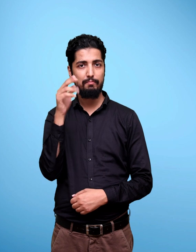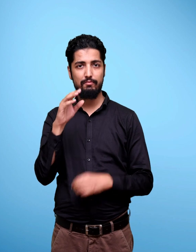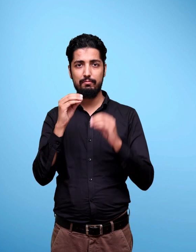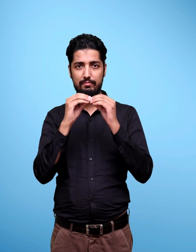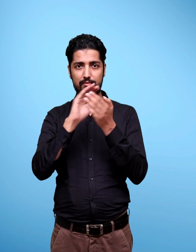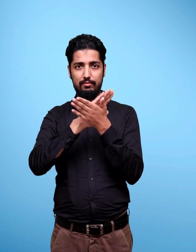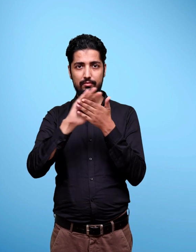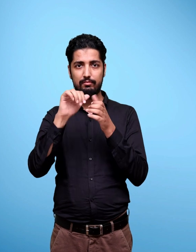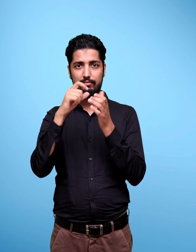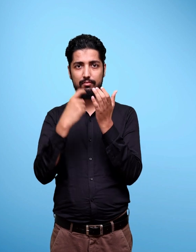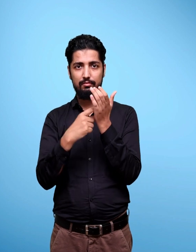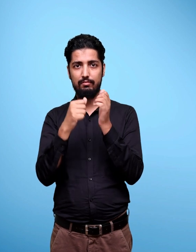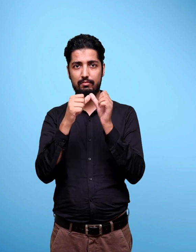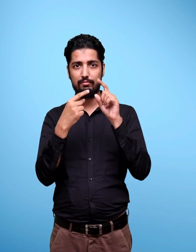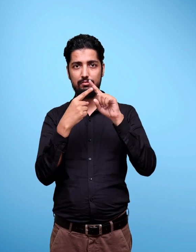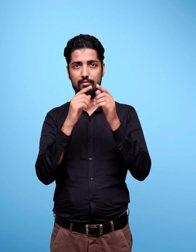Bharathesha P.